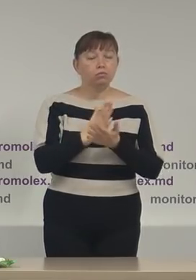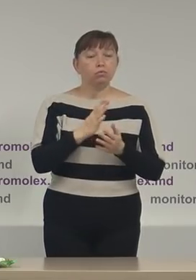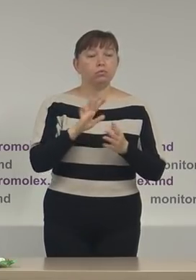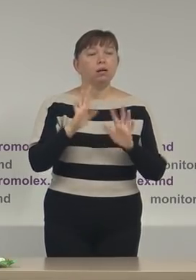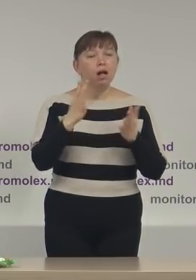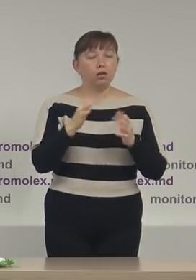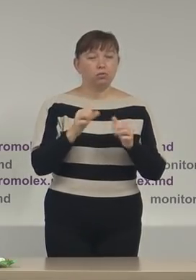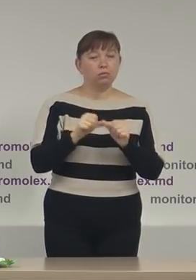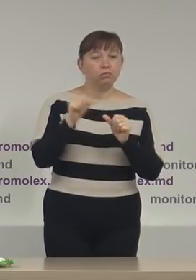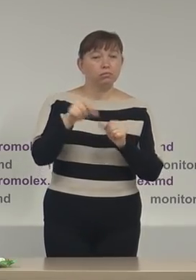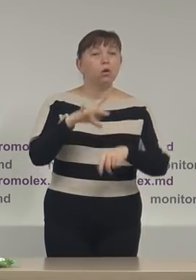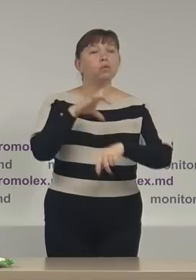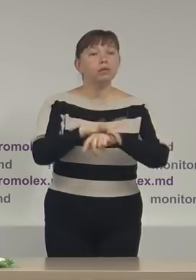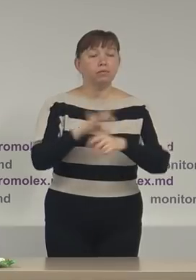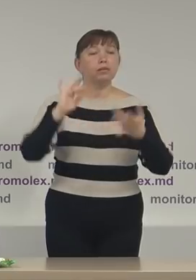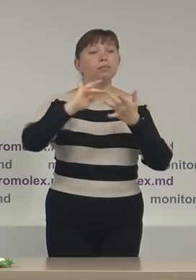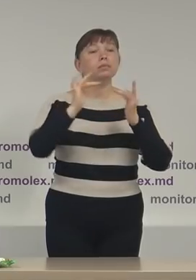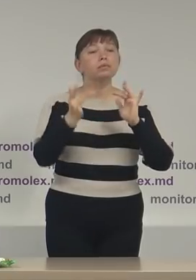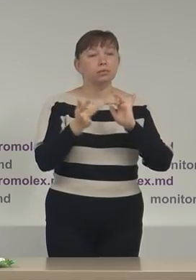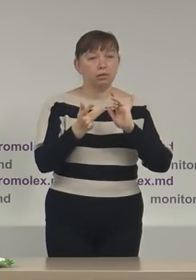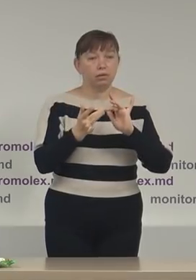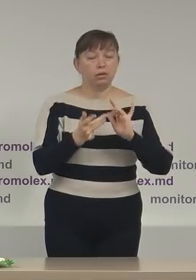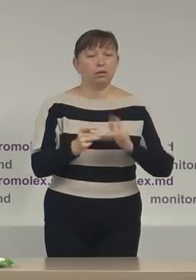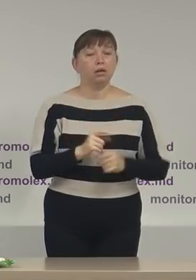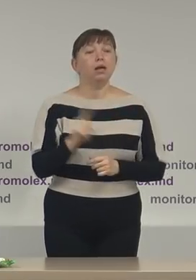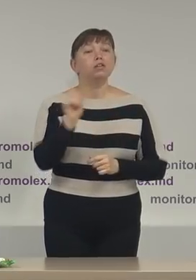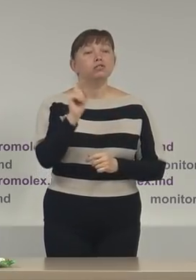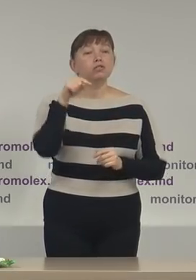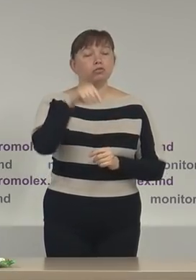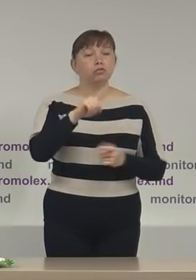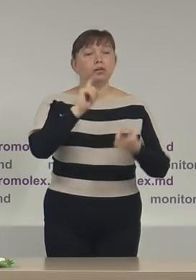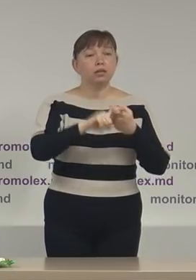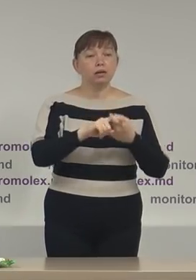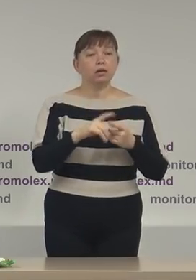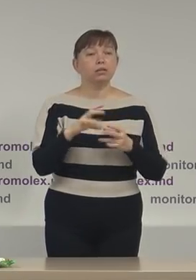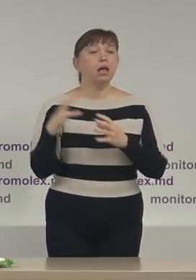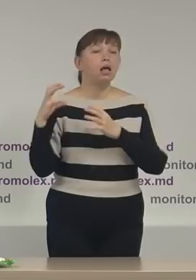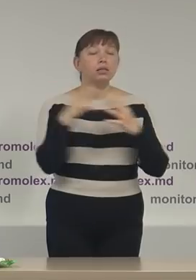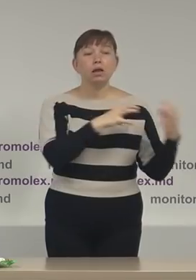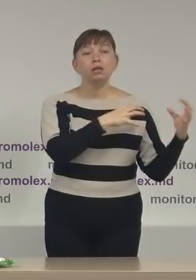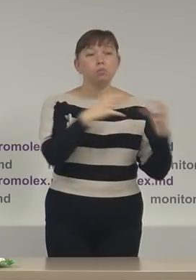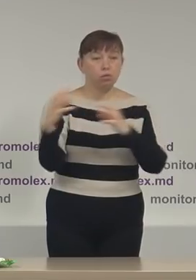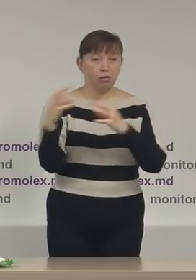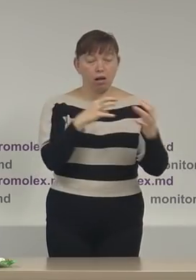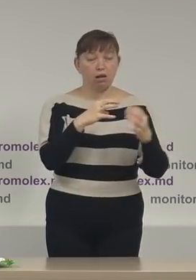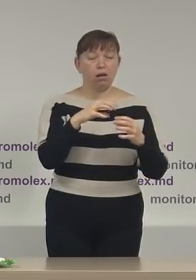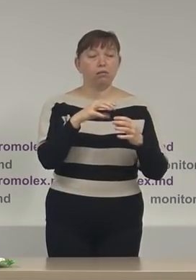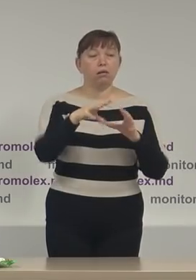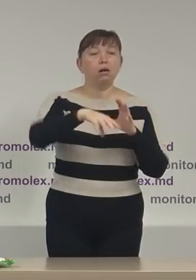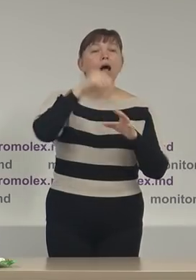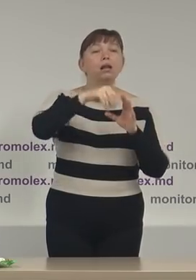observate pe rețelele de socializare, în ceea ce privește transportarea organizată alegătorilor